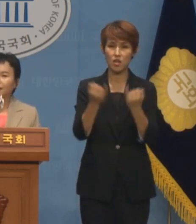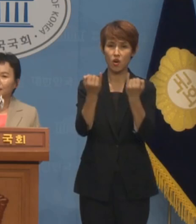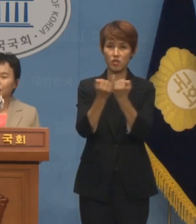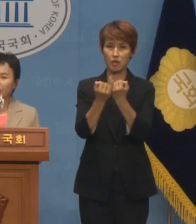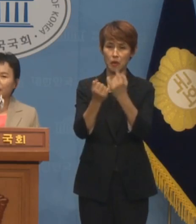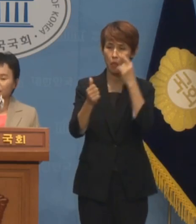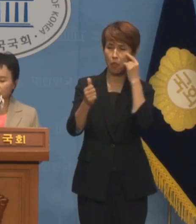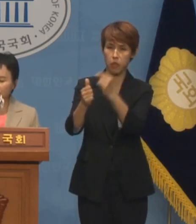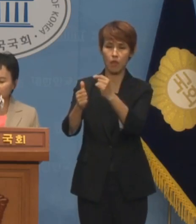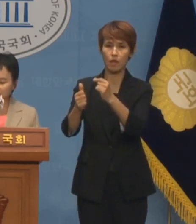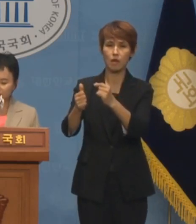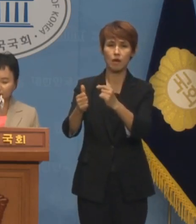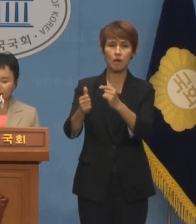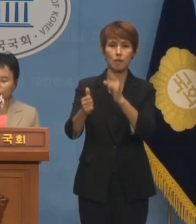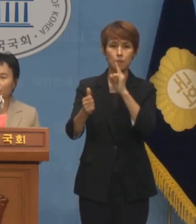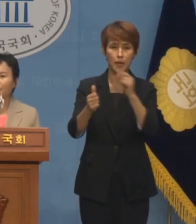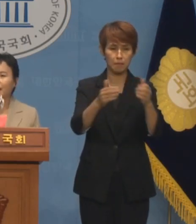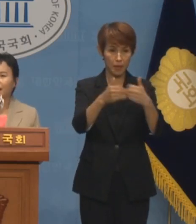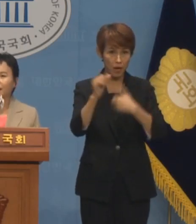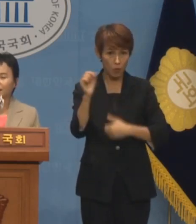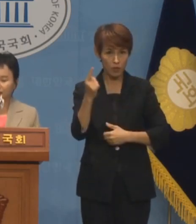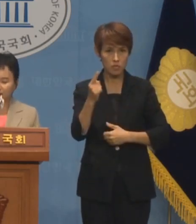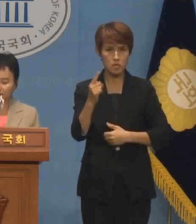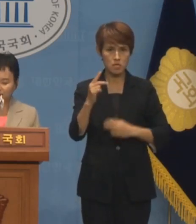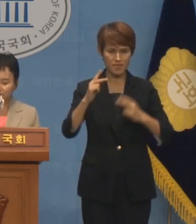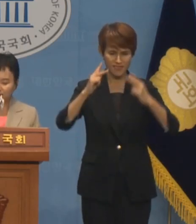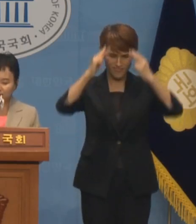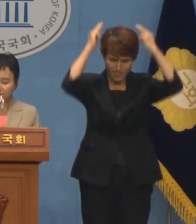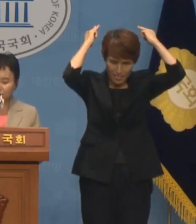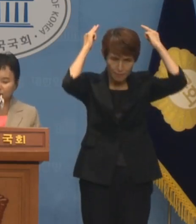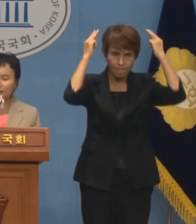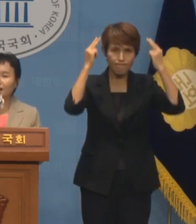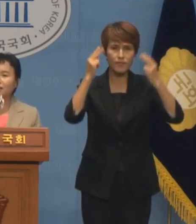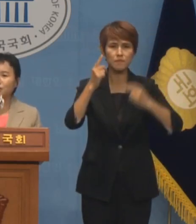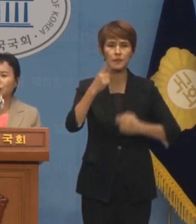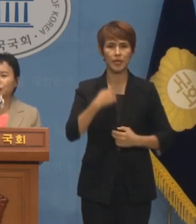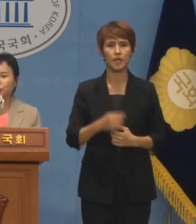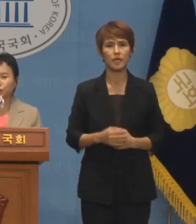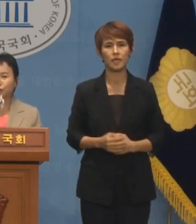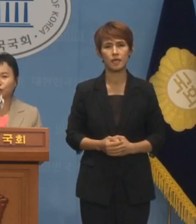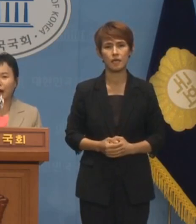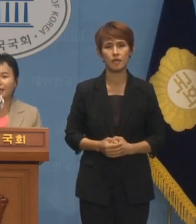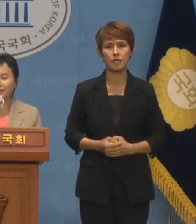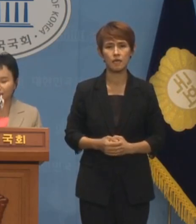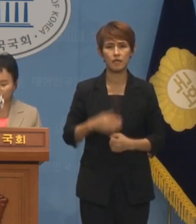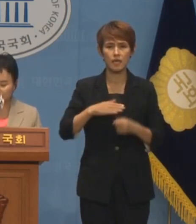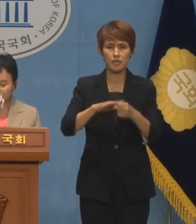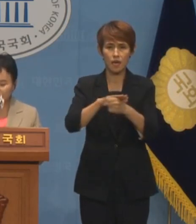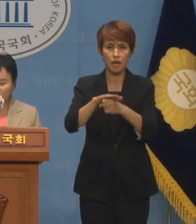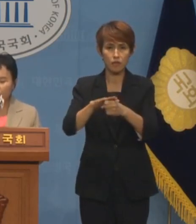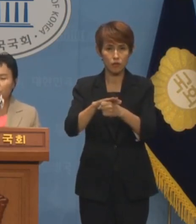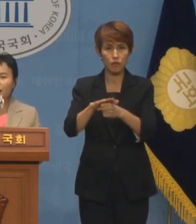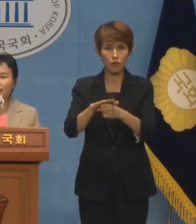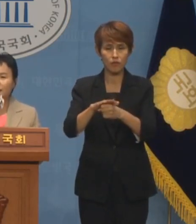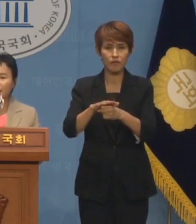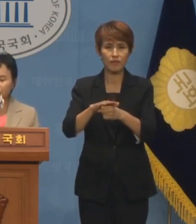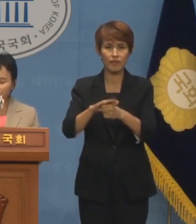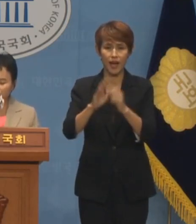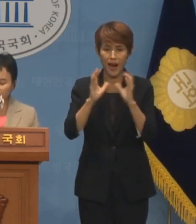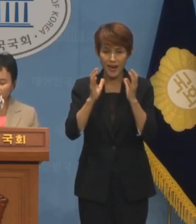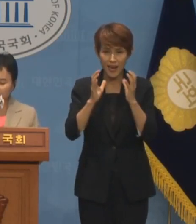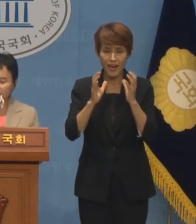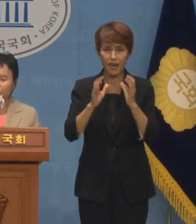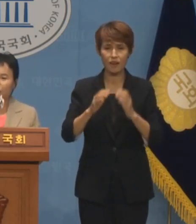113일째 됩니다. 저의 사랑스러운 두 아기는 엄마의